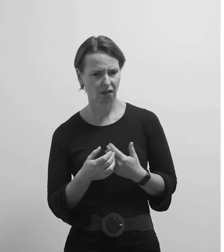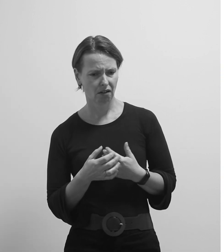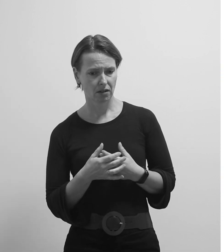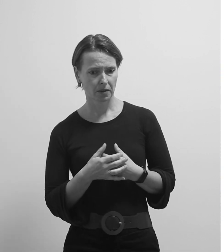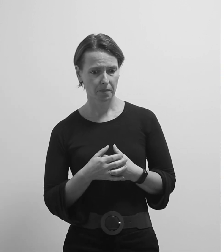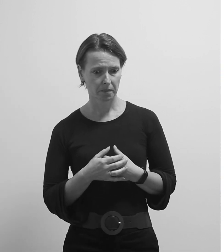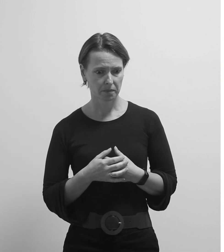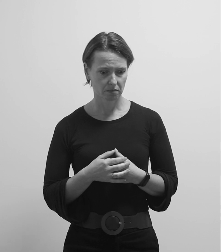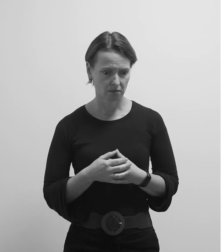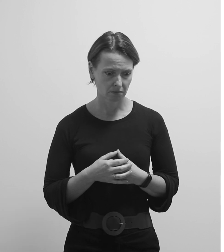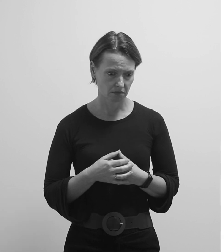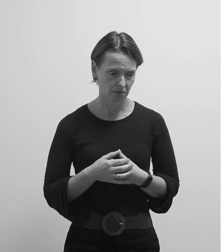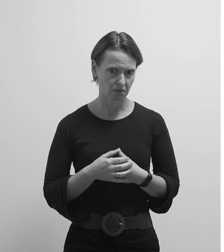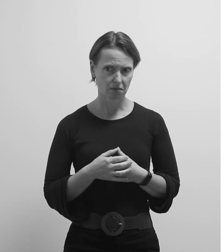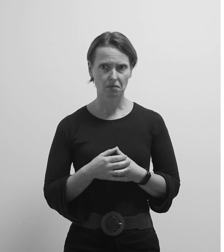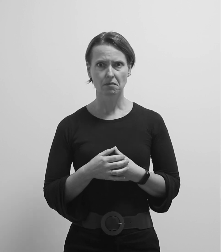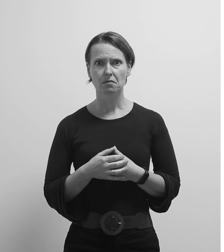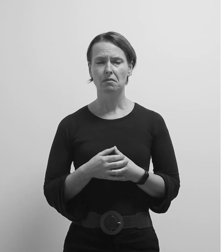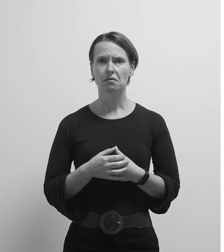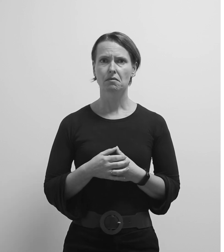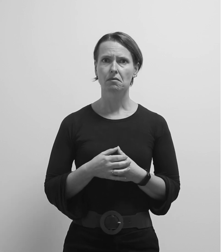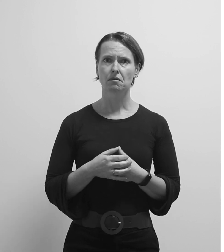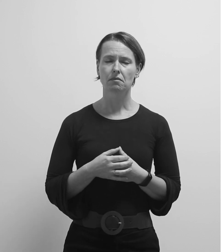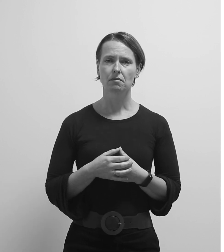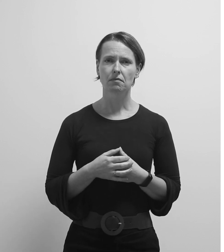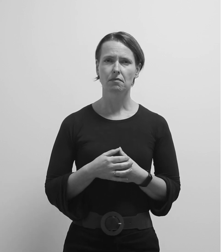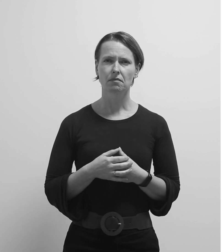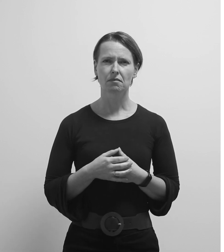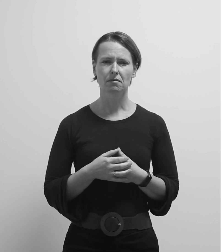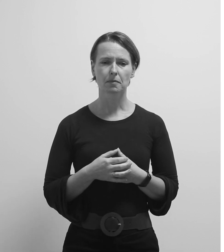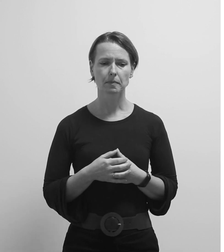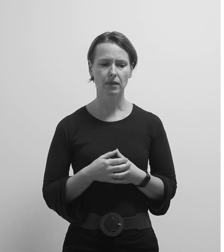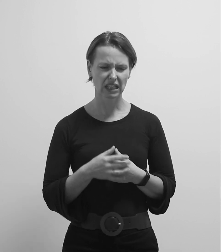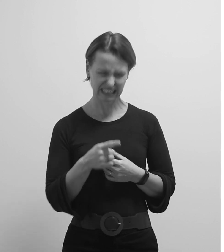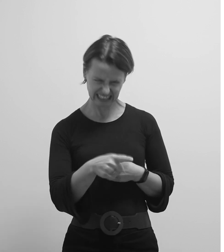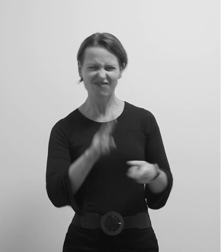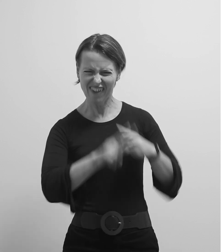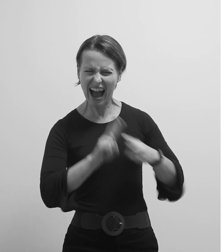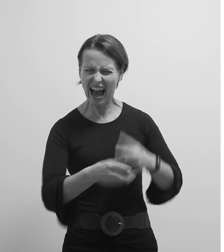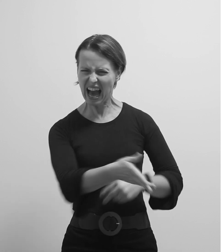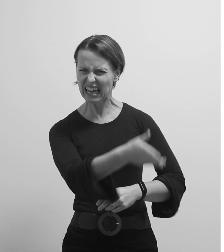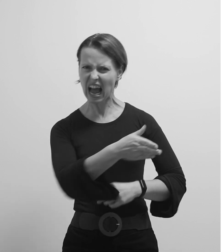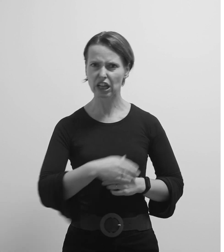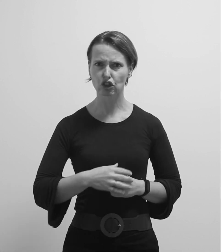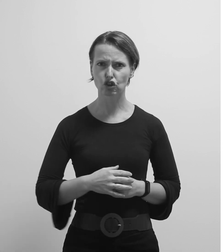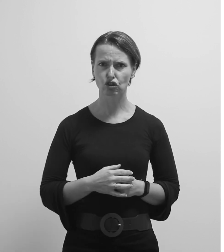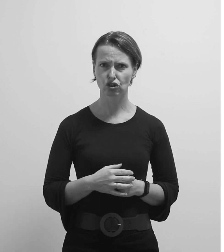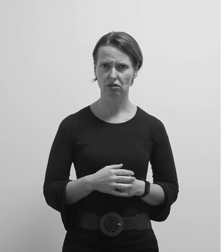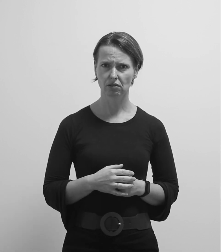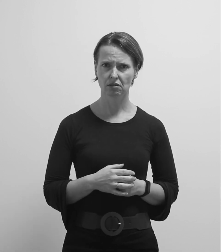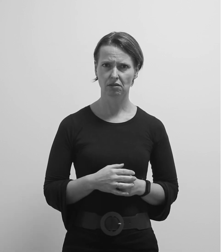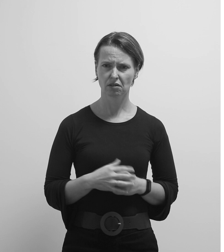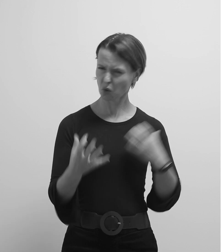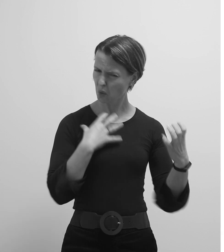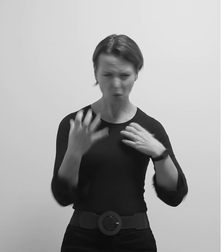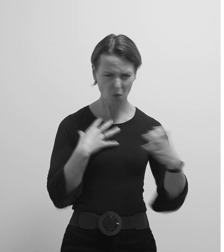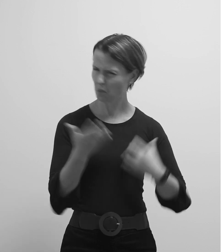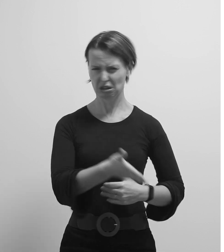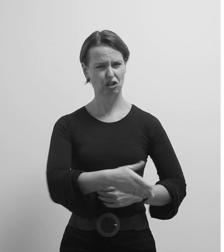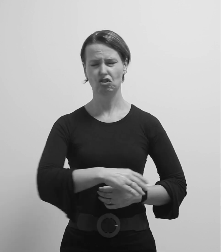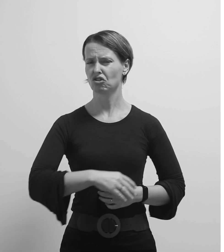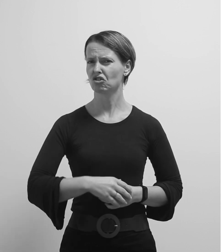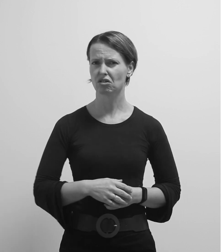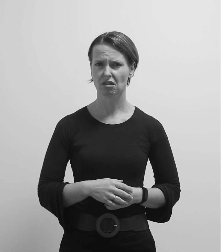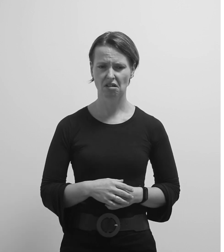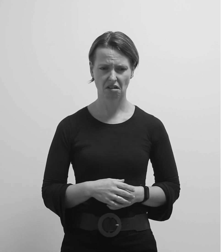Prošapče gnom slabašnim glasom. To je samo još jedna u nizu tvojih predstava.